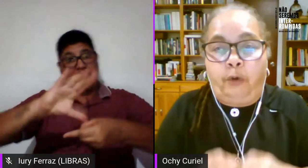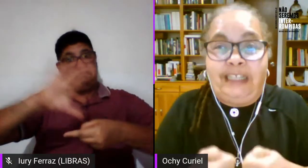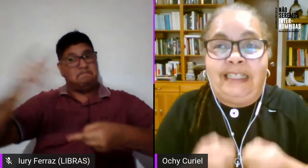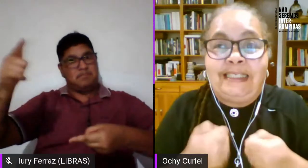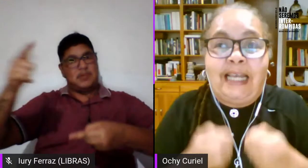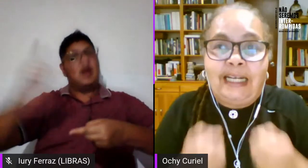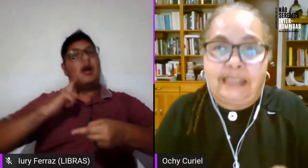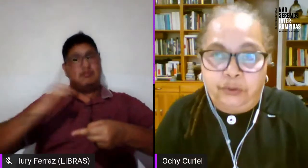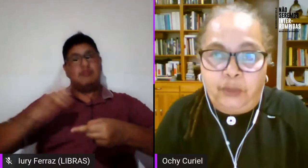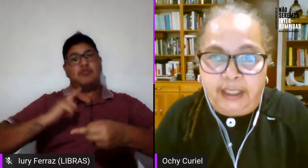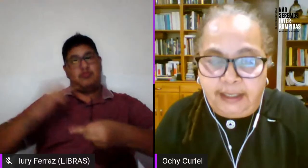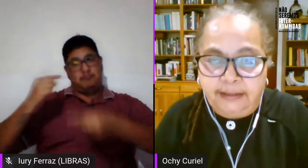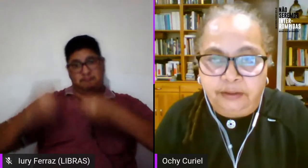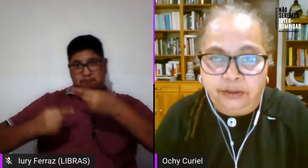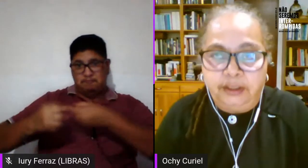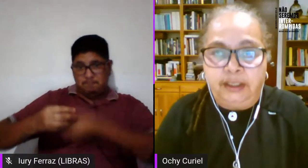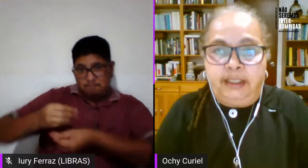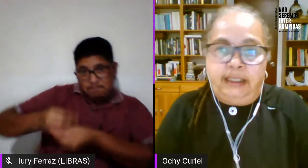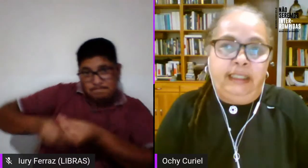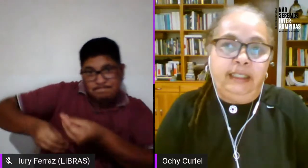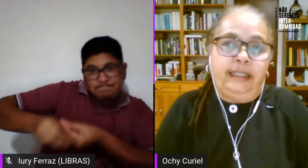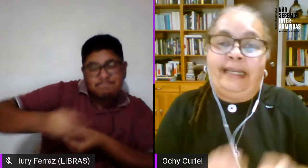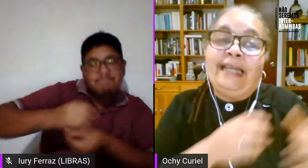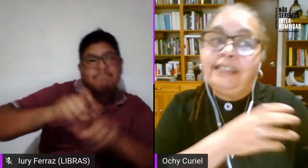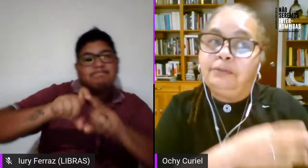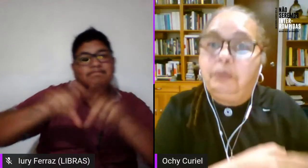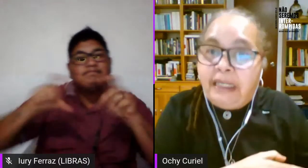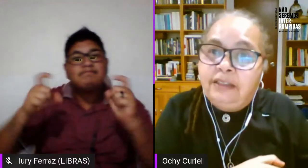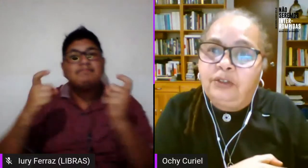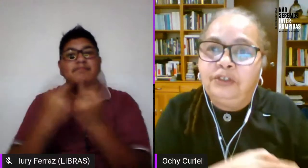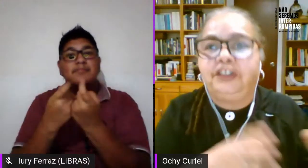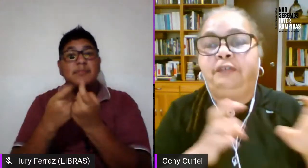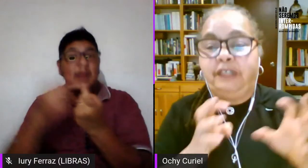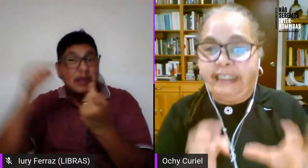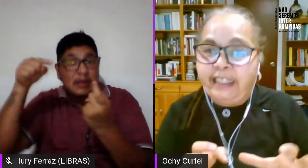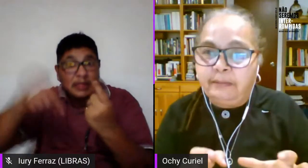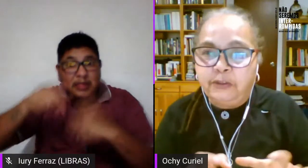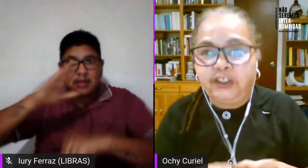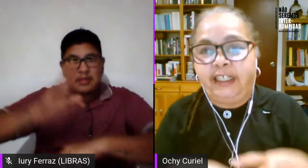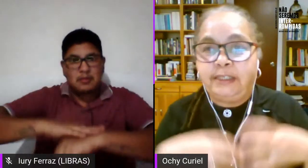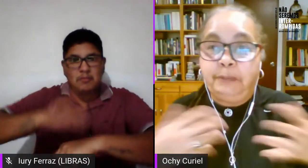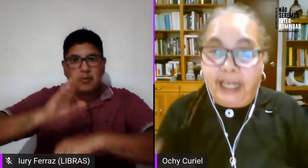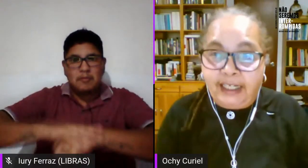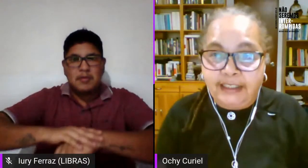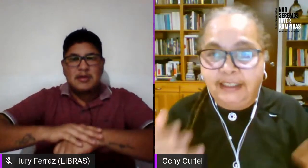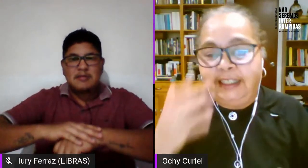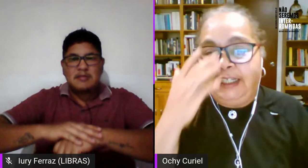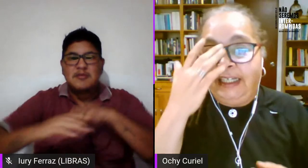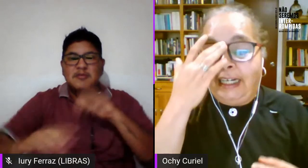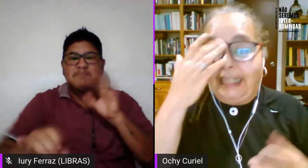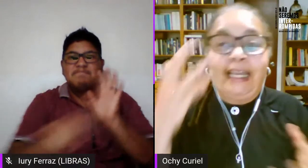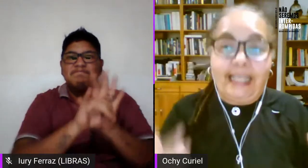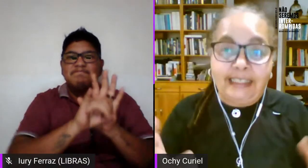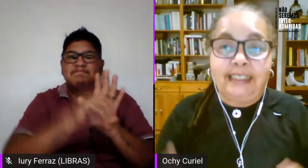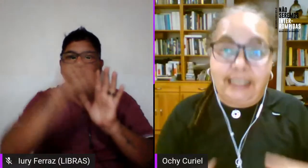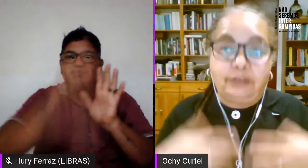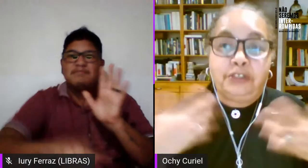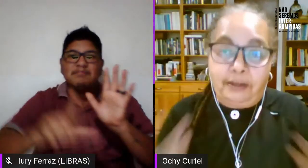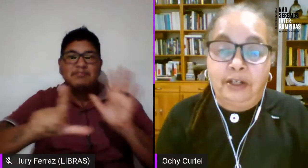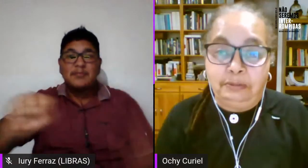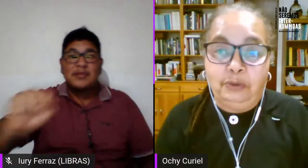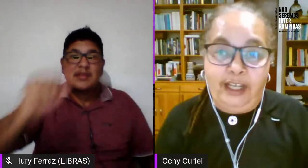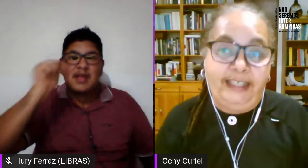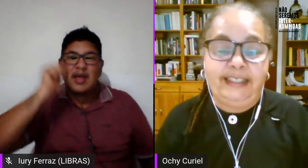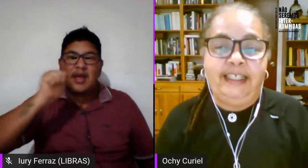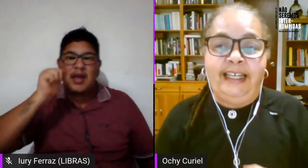por politizar la sexualidad ¿no? y en ese momento definíamos que lesbianas eran aquellas que se